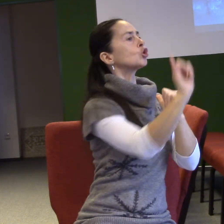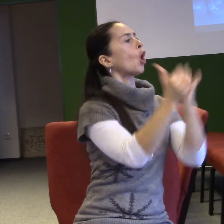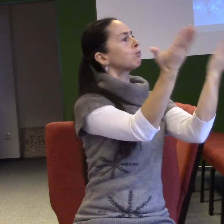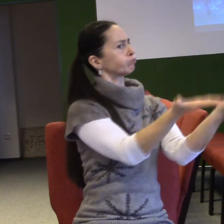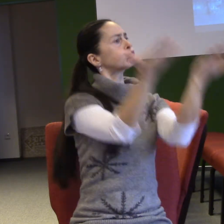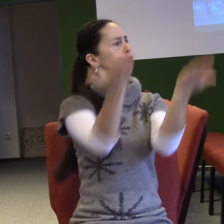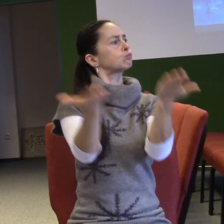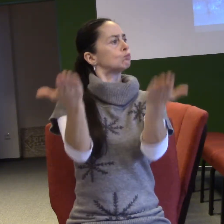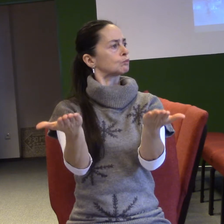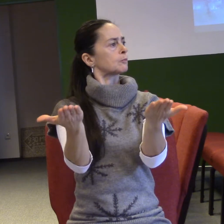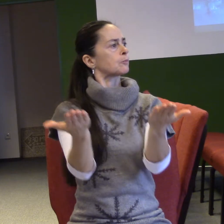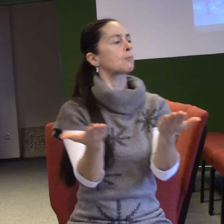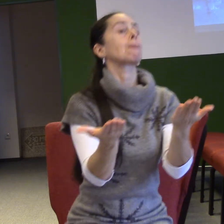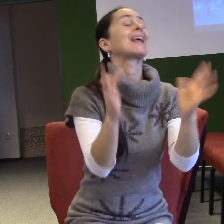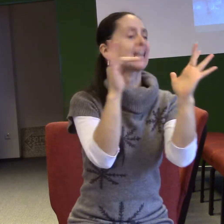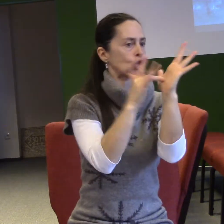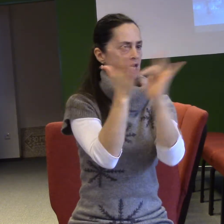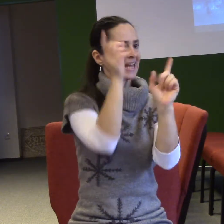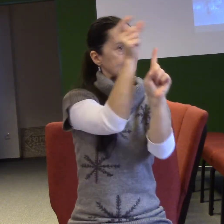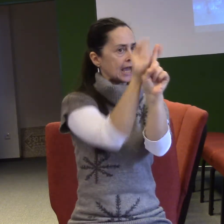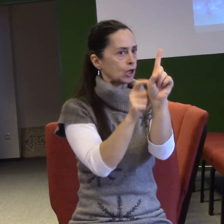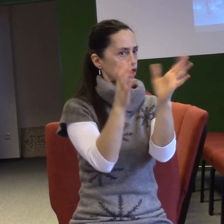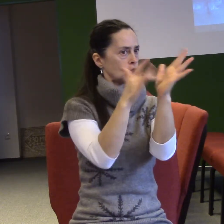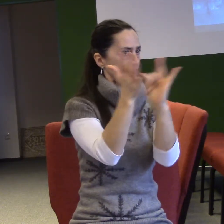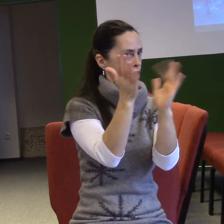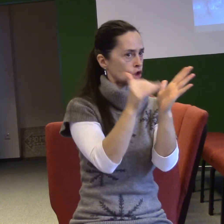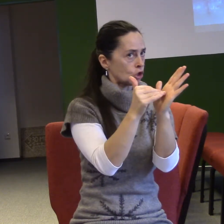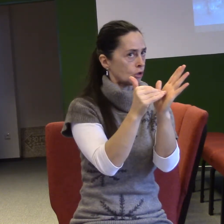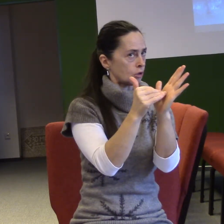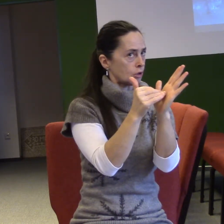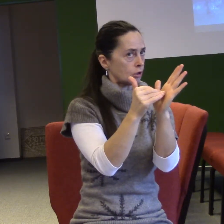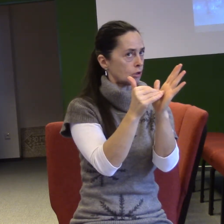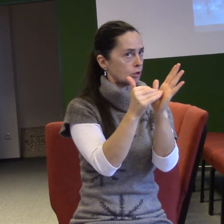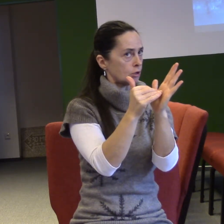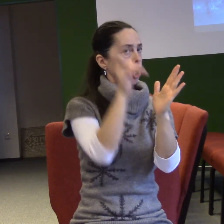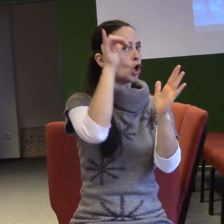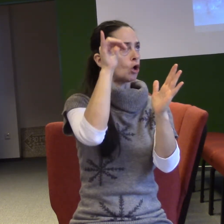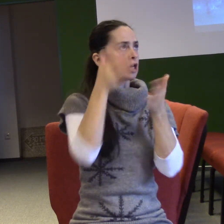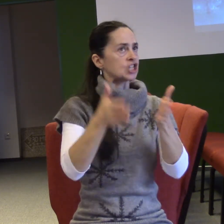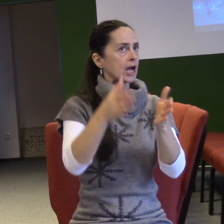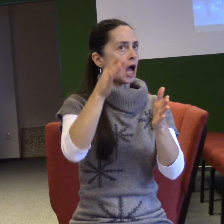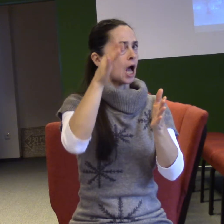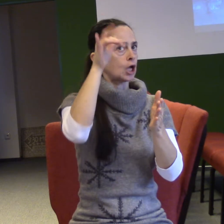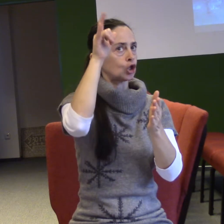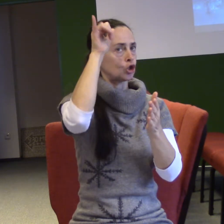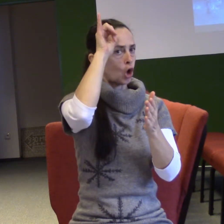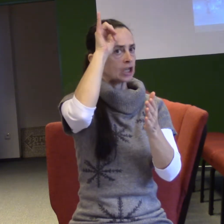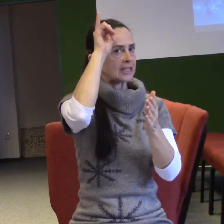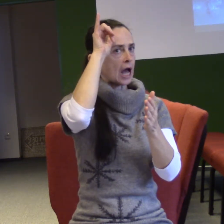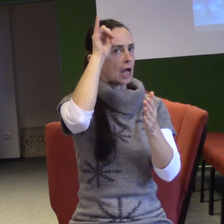Čím začal Ježíš svoji službu, co se ozvalo po Jordánu, když vystoupil po křtu, prostrala se nebesa a z nebeza zněl